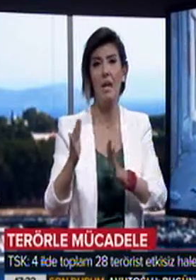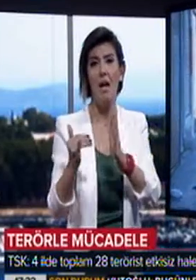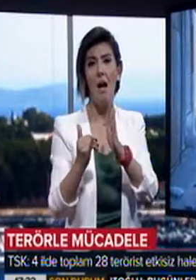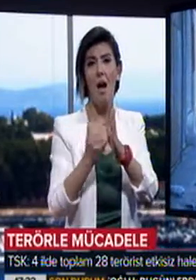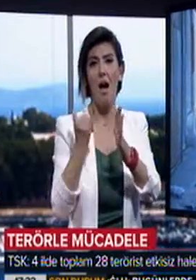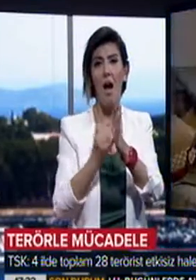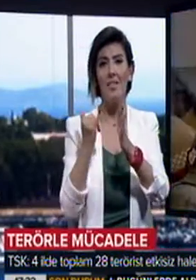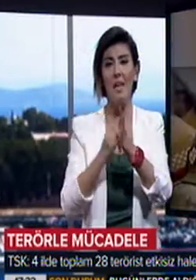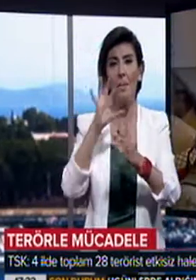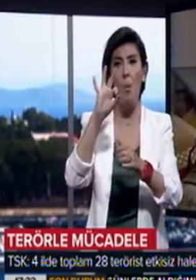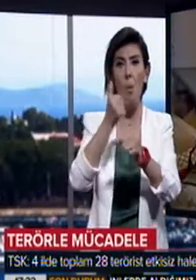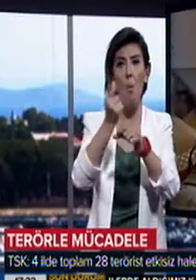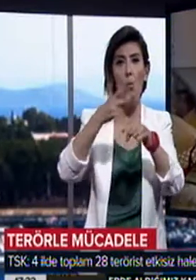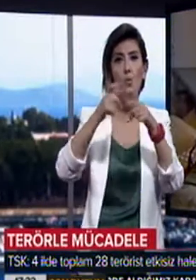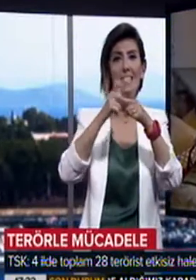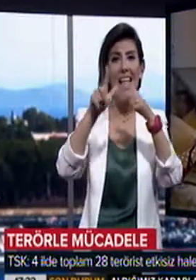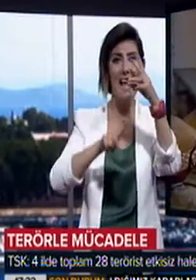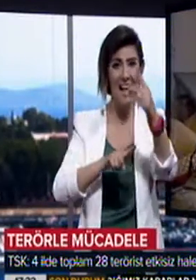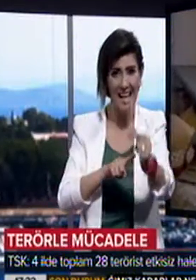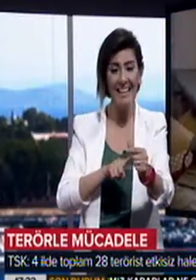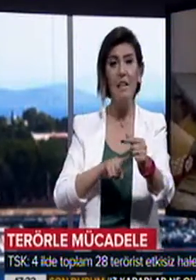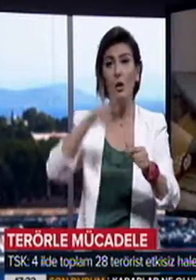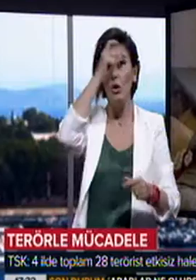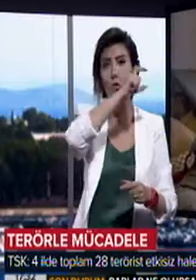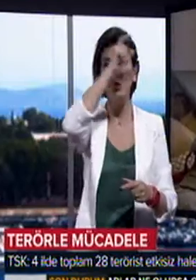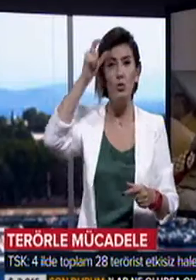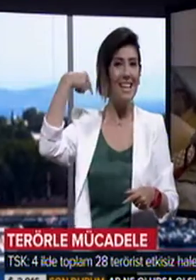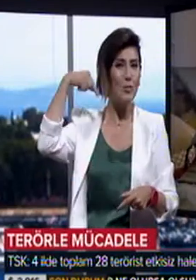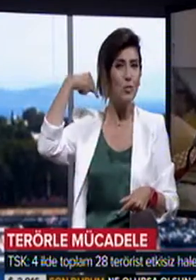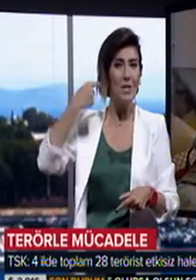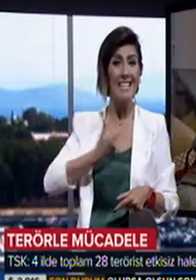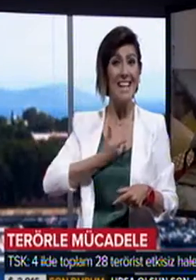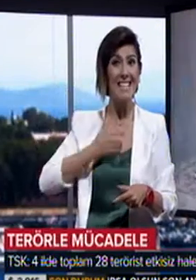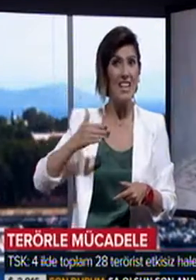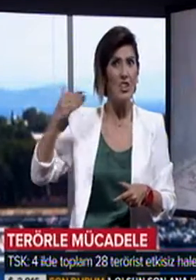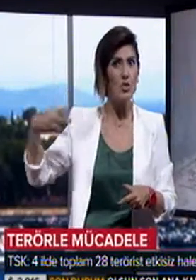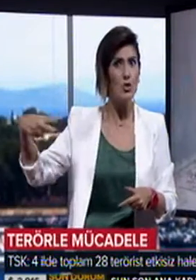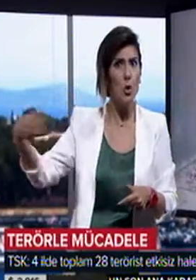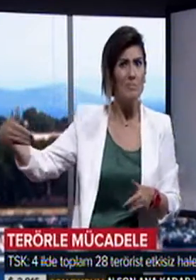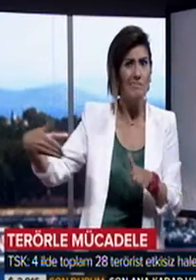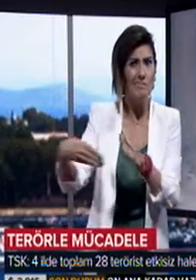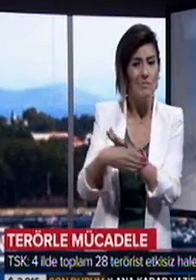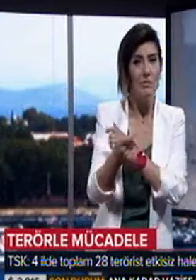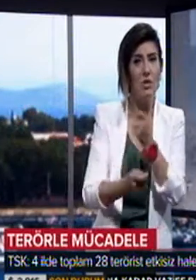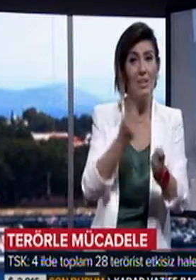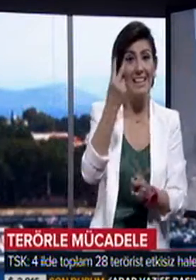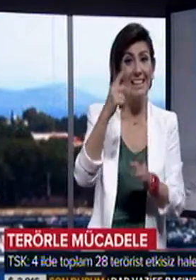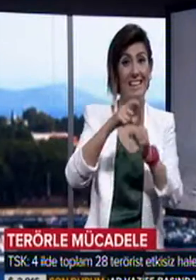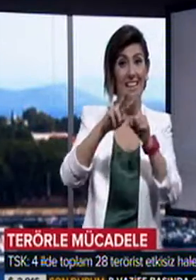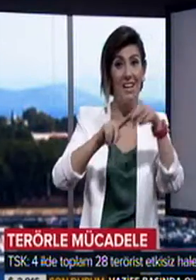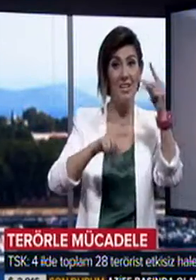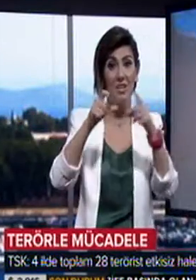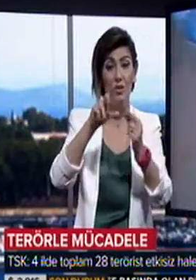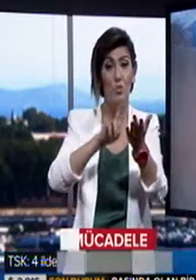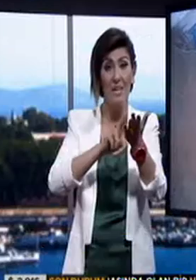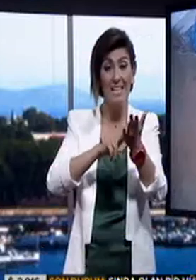Öte yandan, Gaziantep-Oğuzeli'nde de Türkiye'den Suriye'ye yasa dışı yollarla geçmeye çalışan 2 DAİŞ